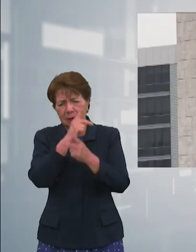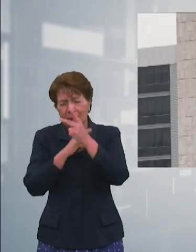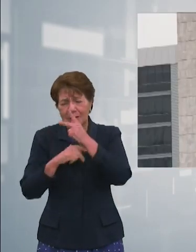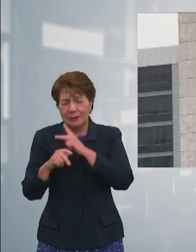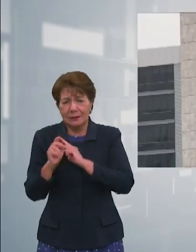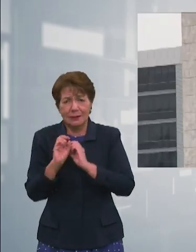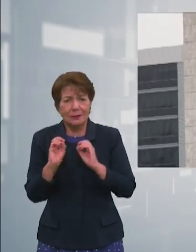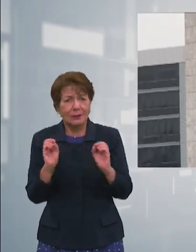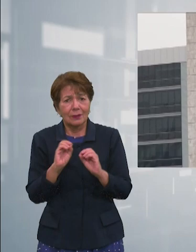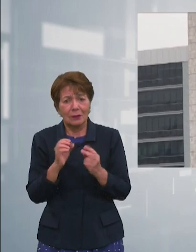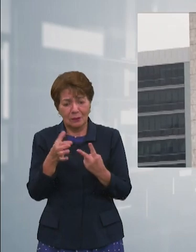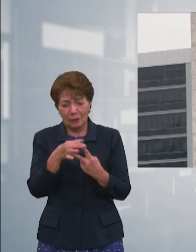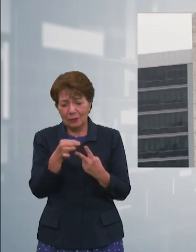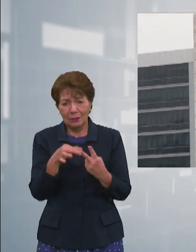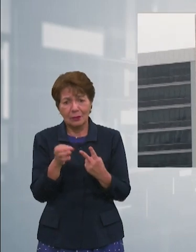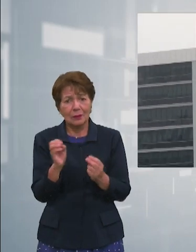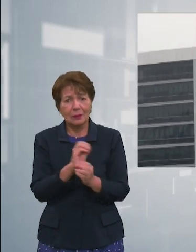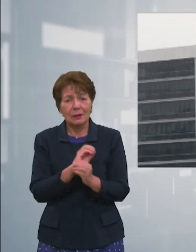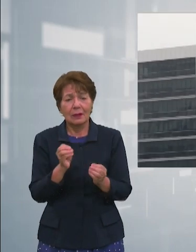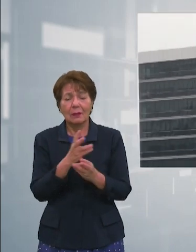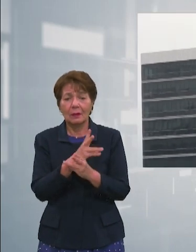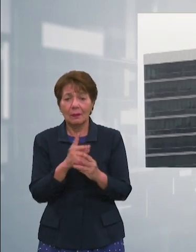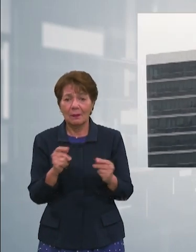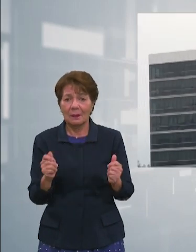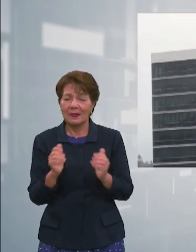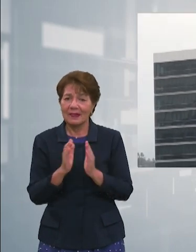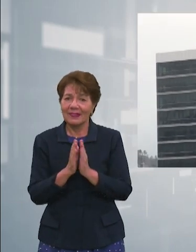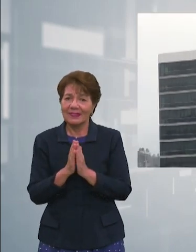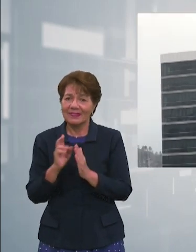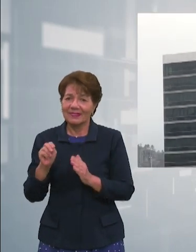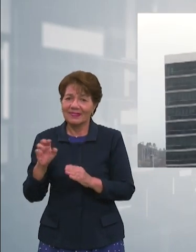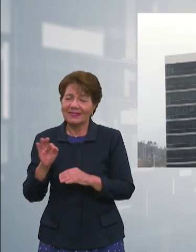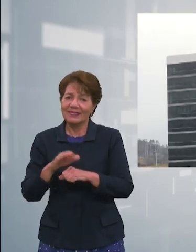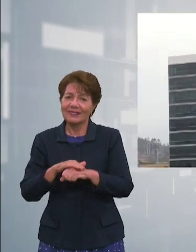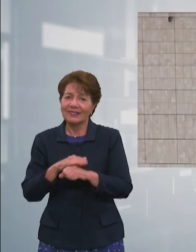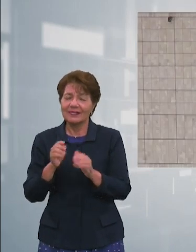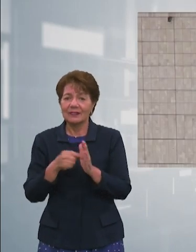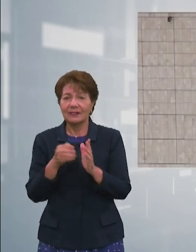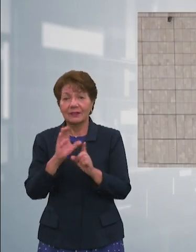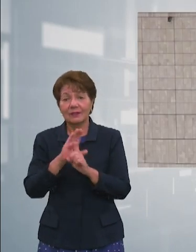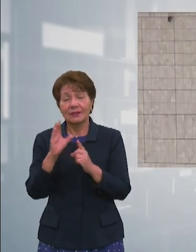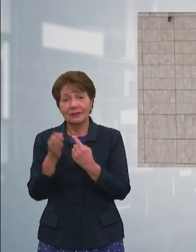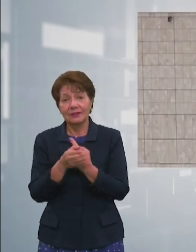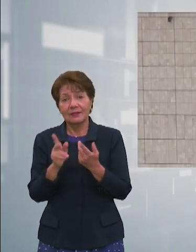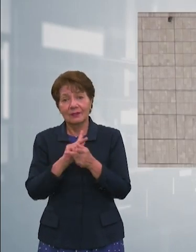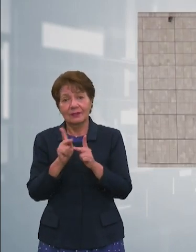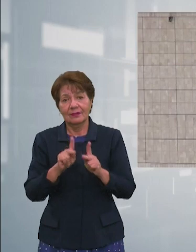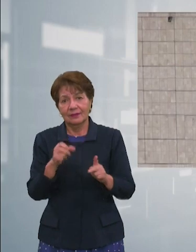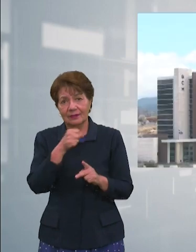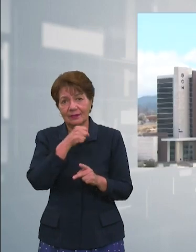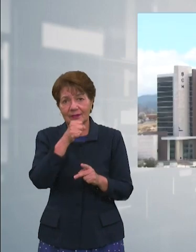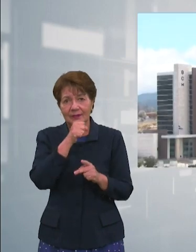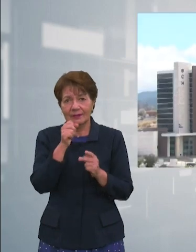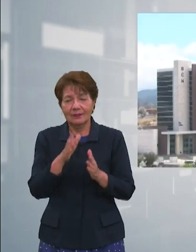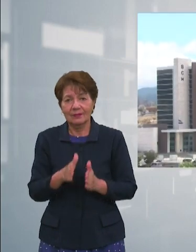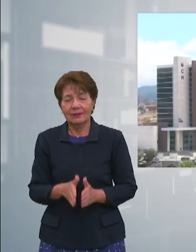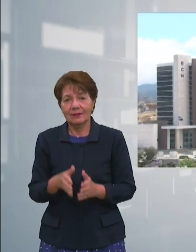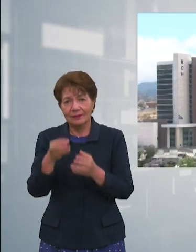políticas monetarias del actual gobierno Desde Suyapa Medios y Nodifidel invitamos a que juntos fomentemos una cultura de paz con imágenes de Erlan Cruz les